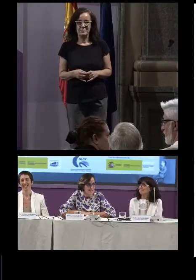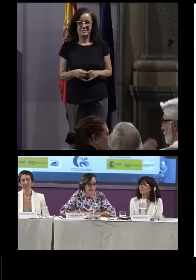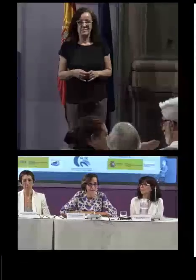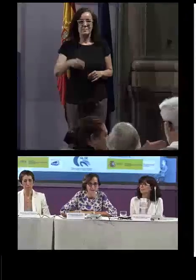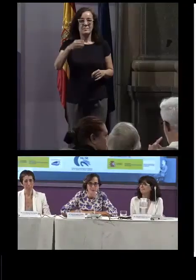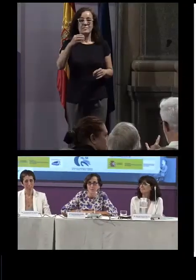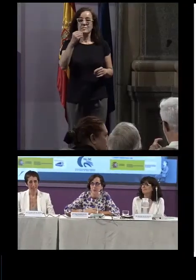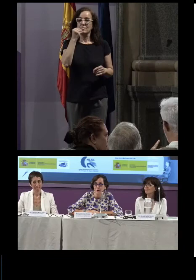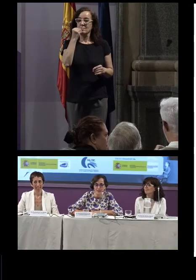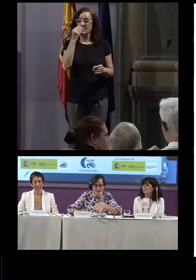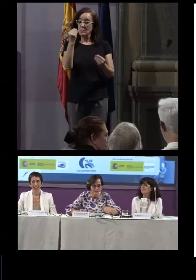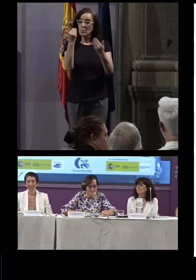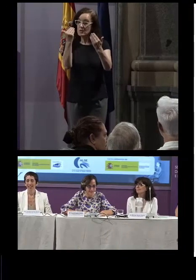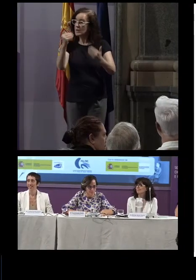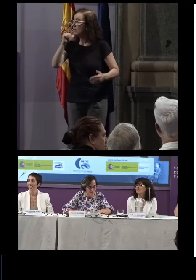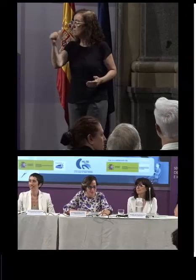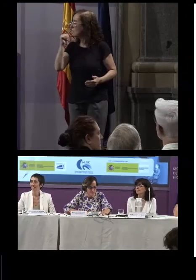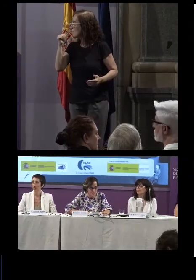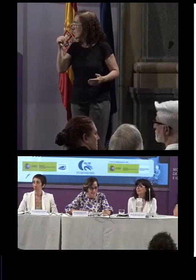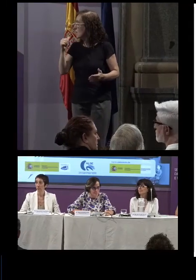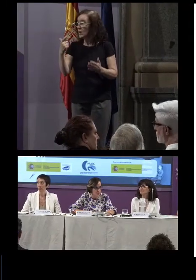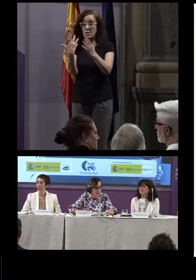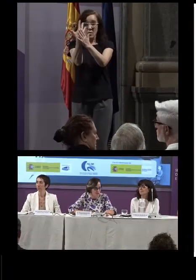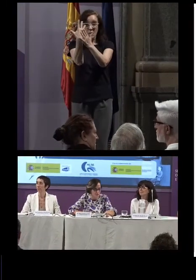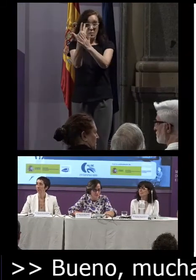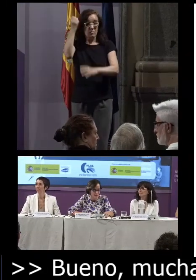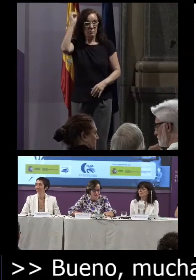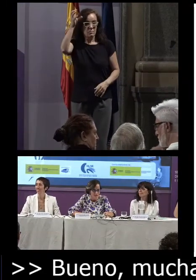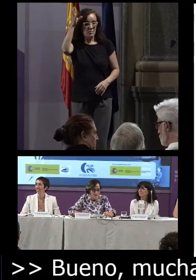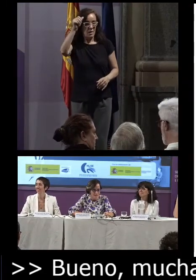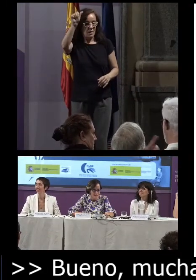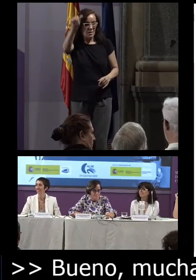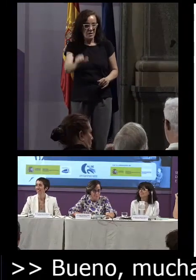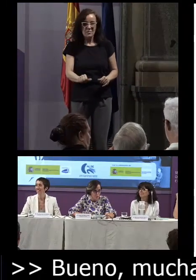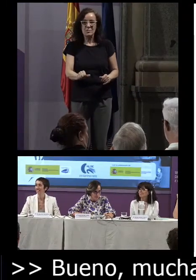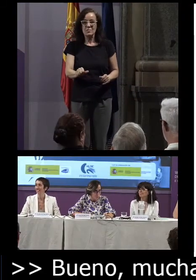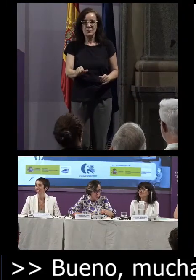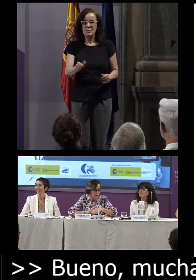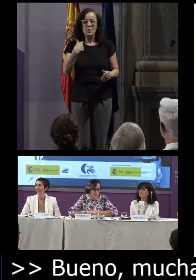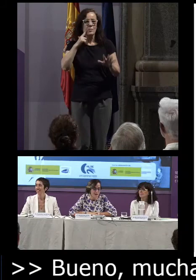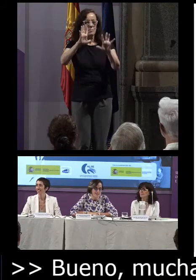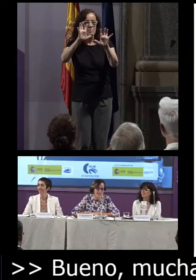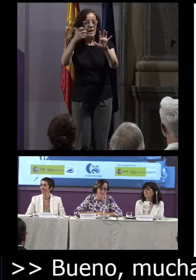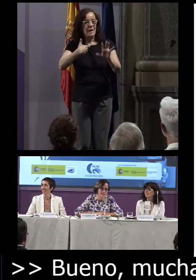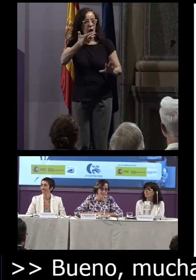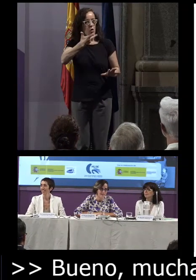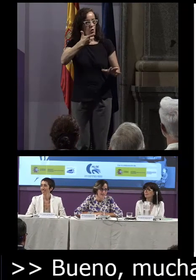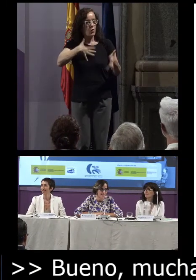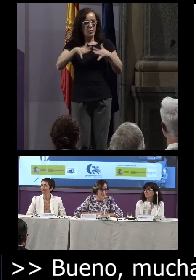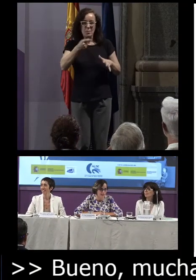muchas gracias Marilu yo creo que después de tu excelente exposición conocemos un poquito más